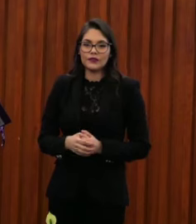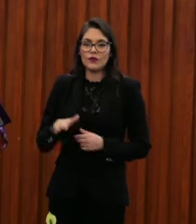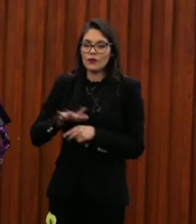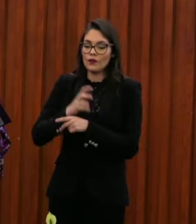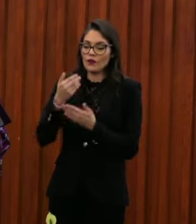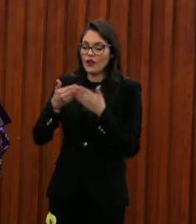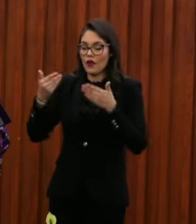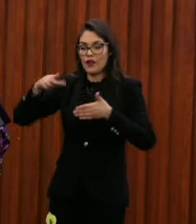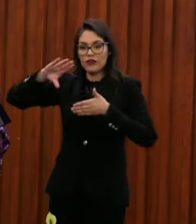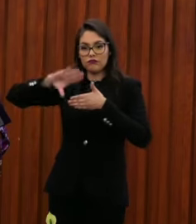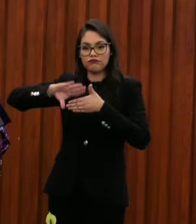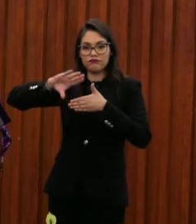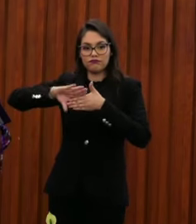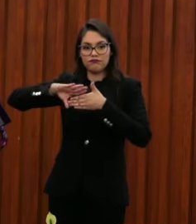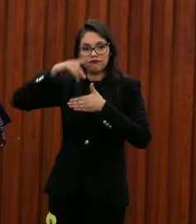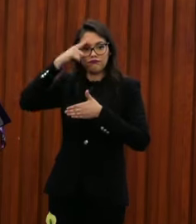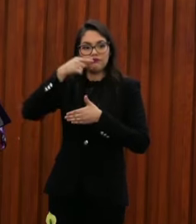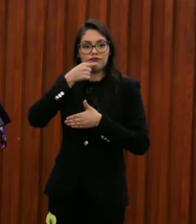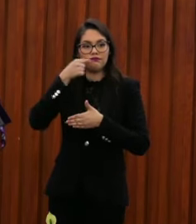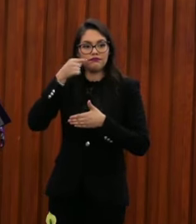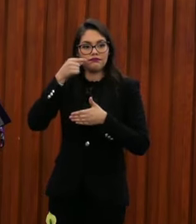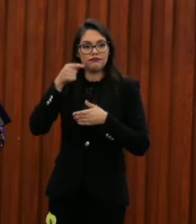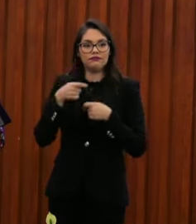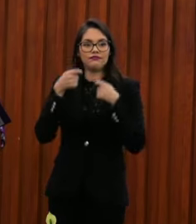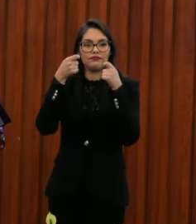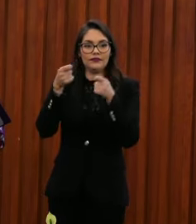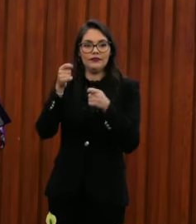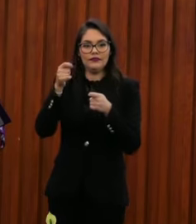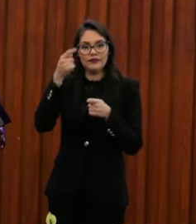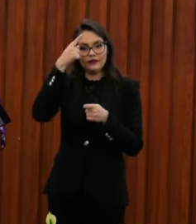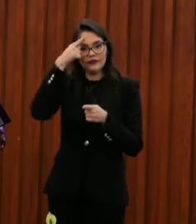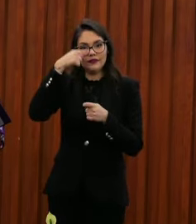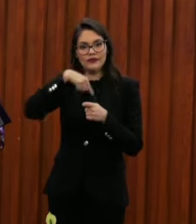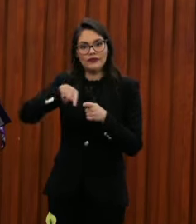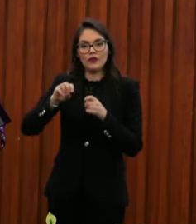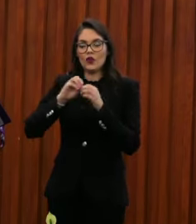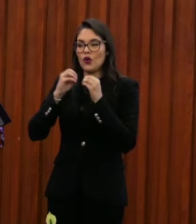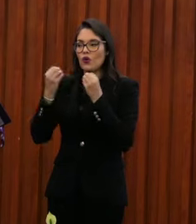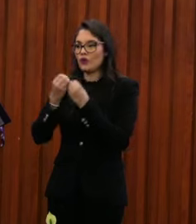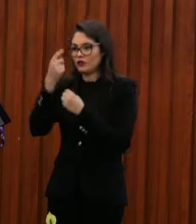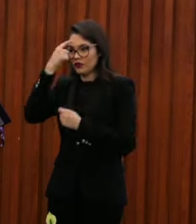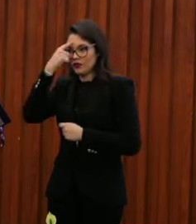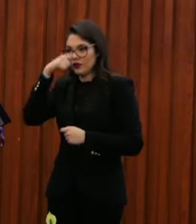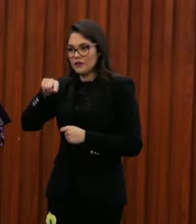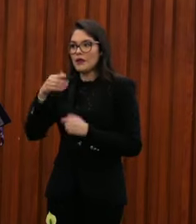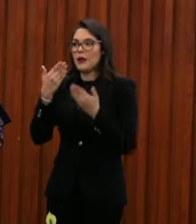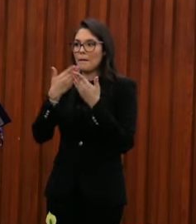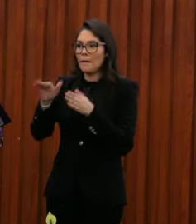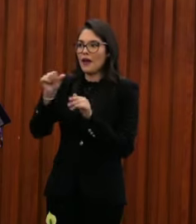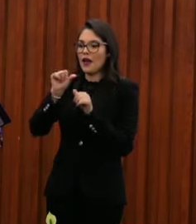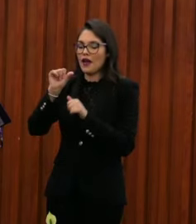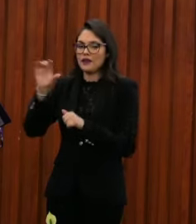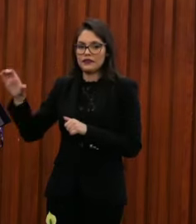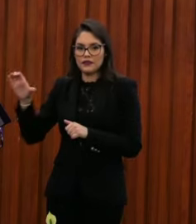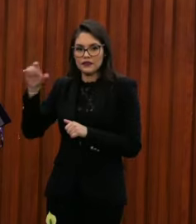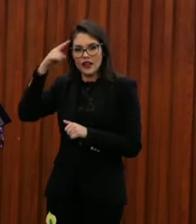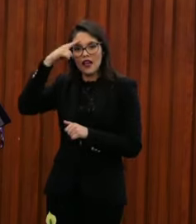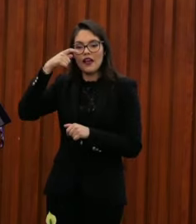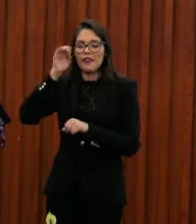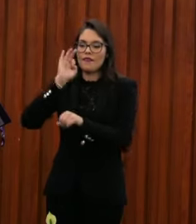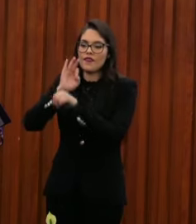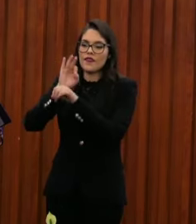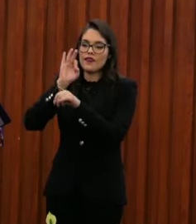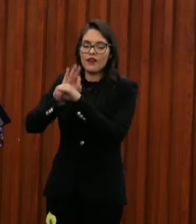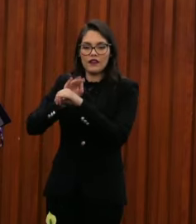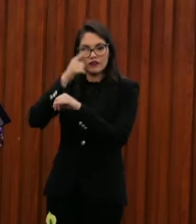la importancia del trabajo conjunto entre organismos públicos de derechos humanos y la sociedad civil para defensa y promoción de